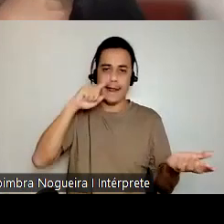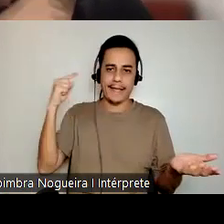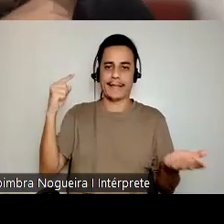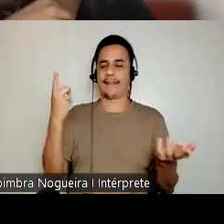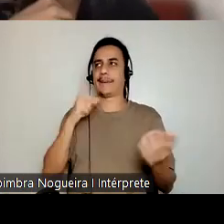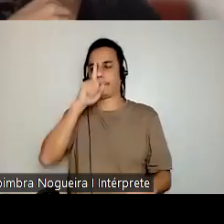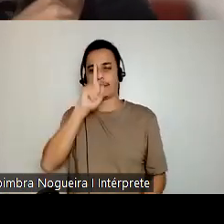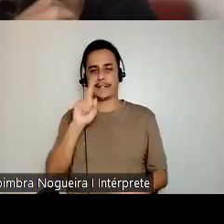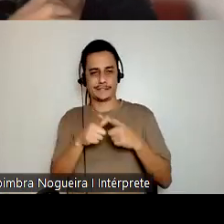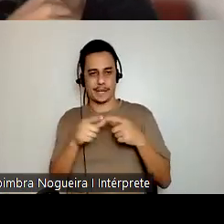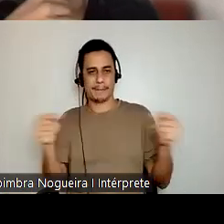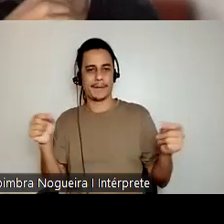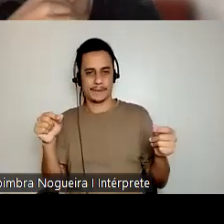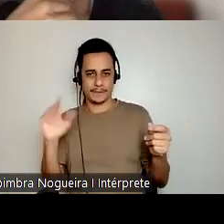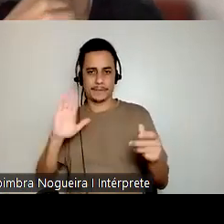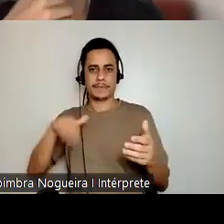hoje tem uma certa